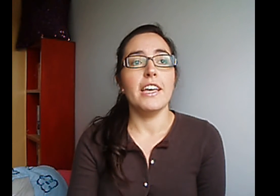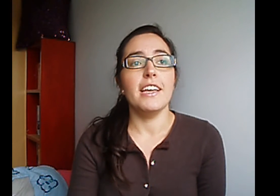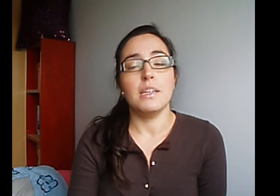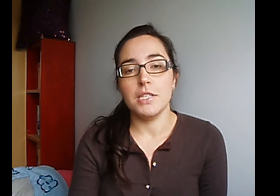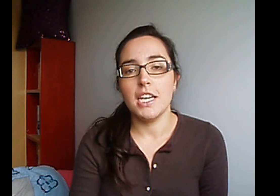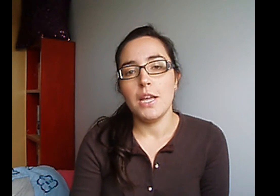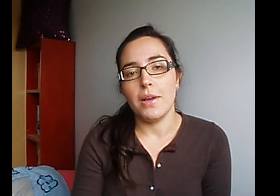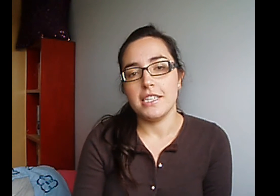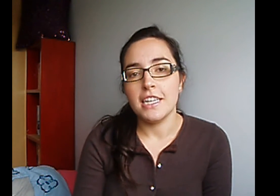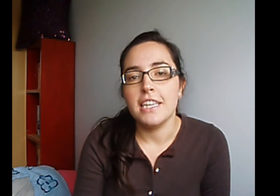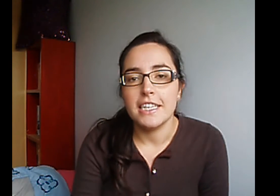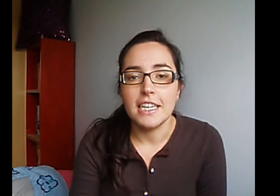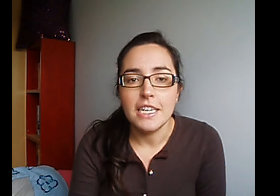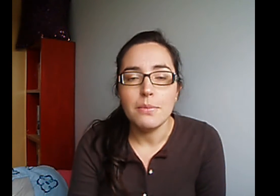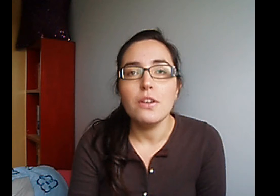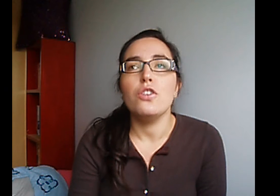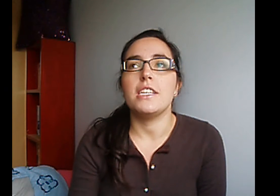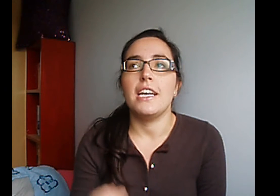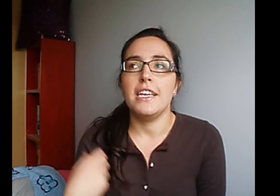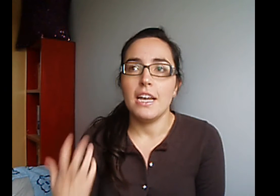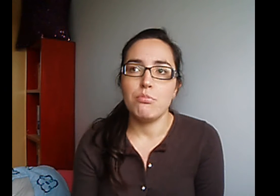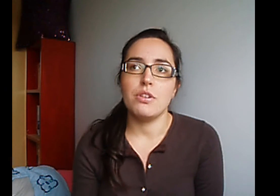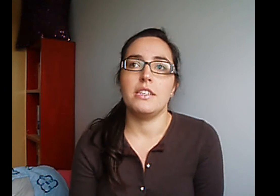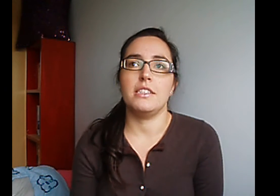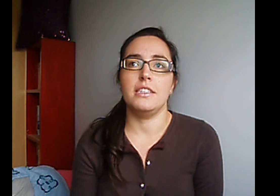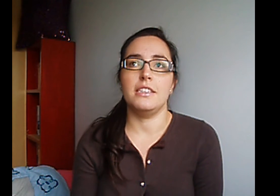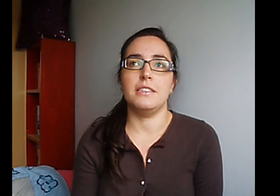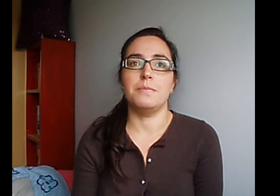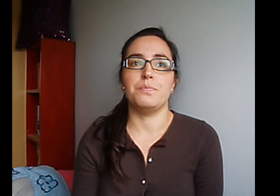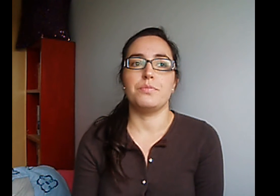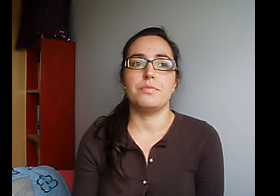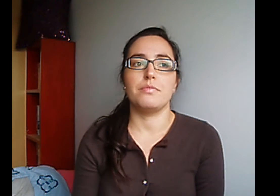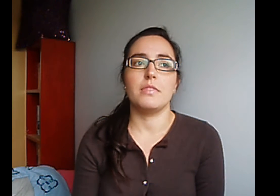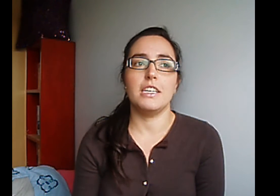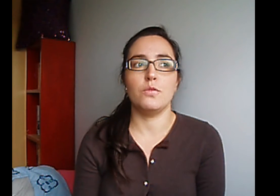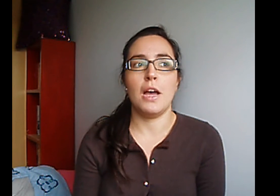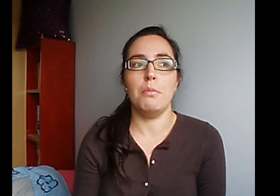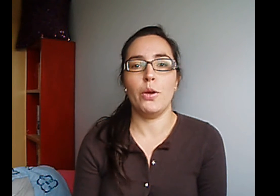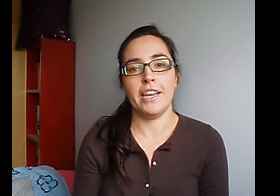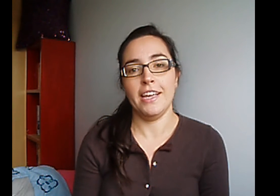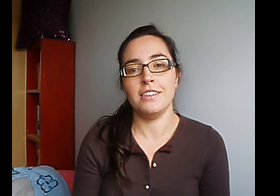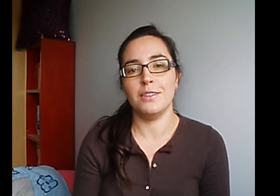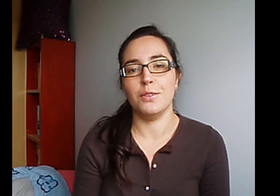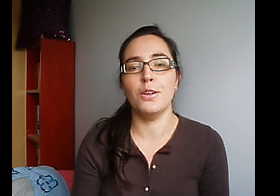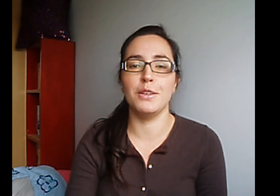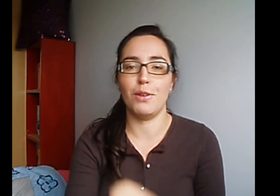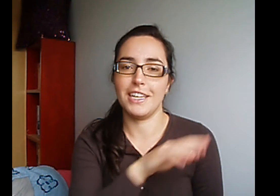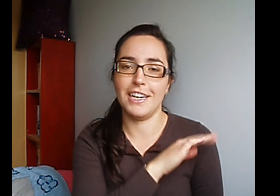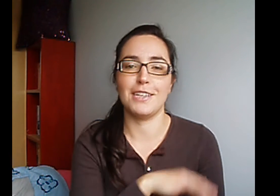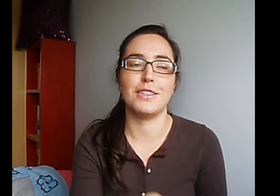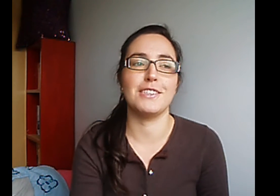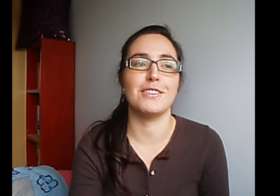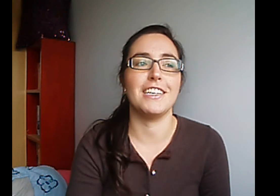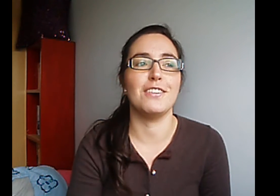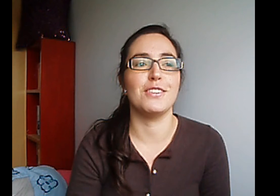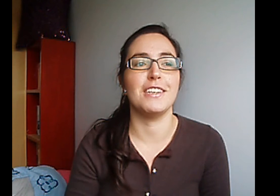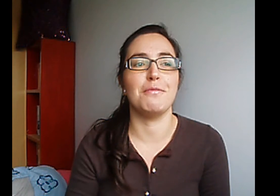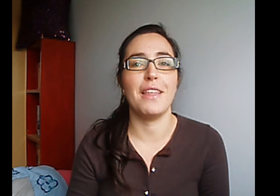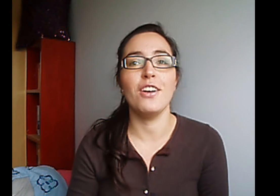También se lee bastantes libros A ella, pues Es una blogger de éxito, ¿no? Igual que las otras que os he nombrado